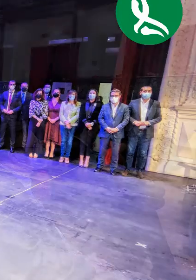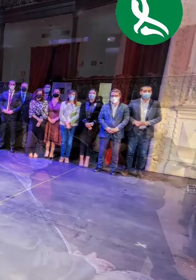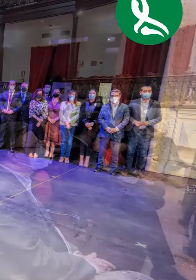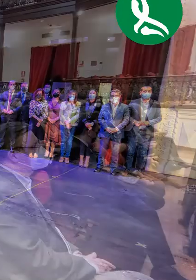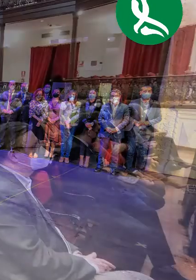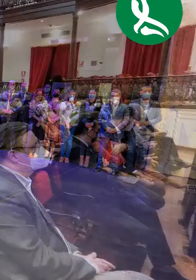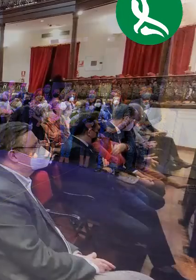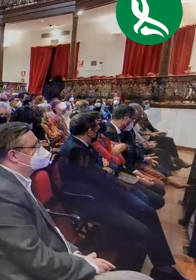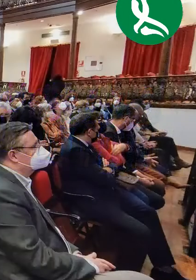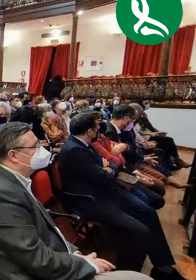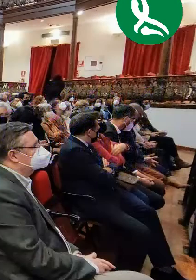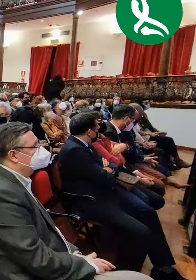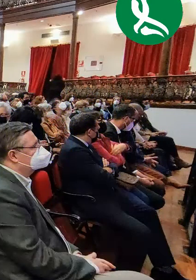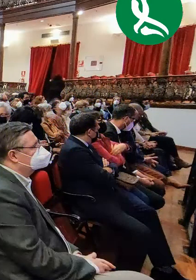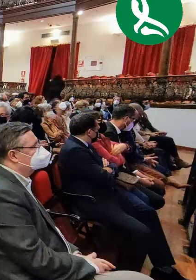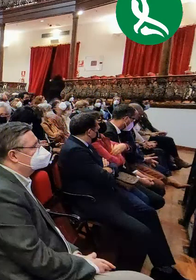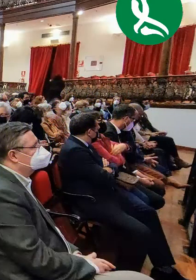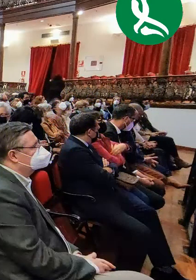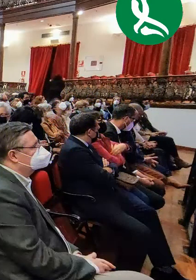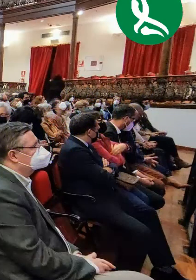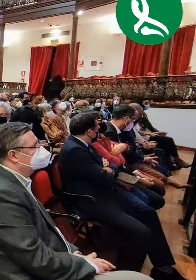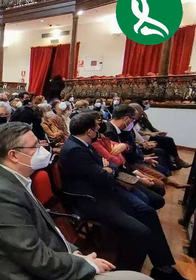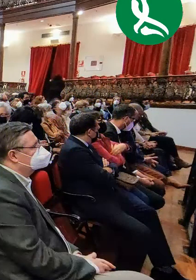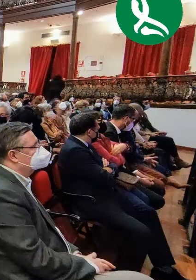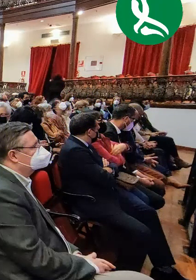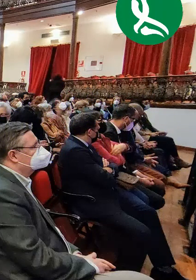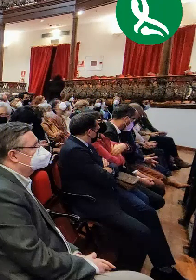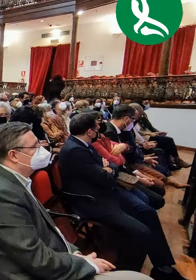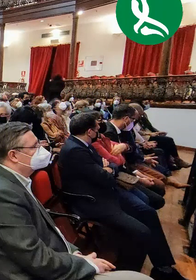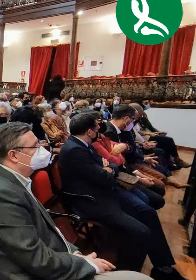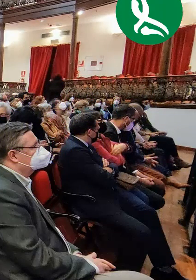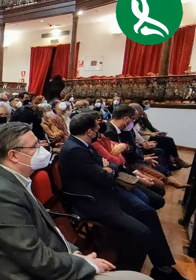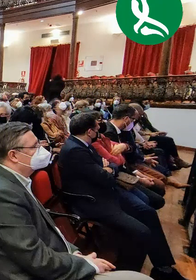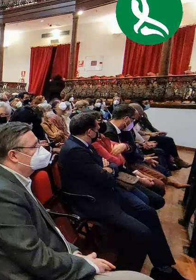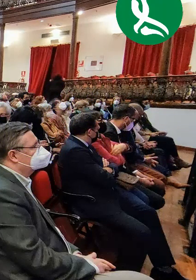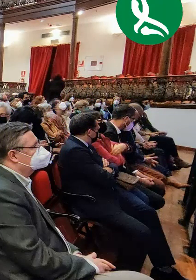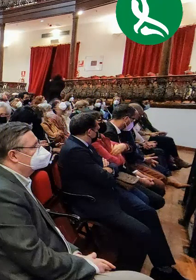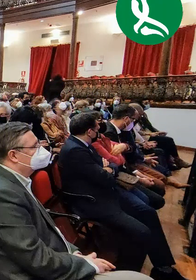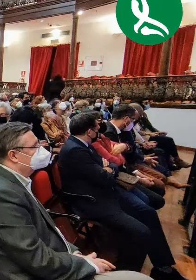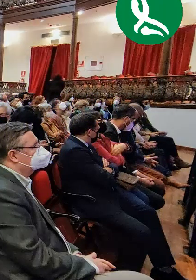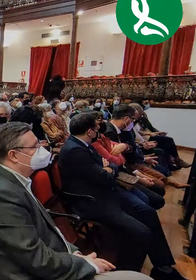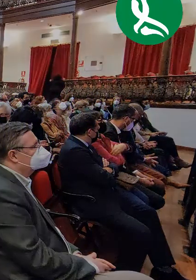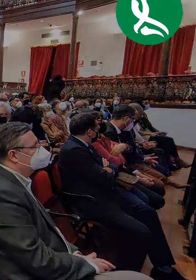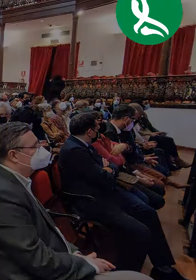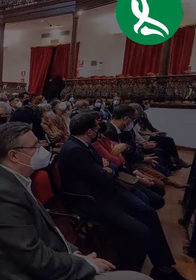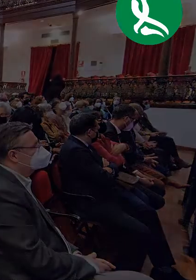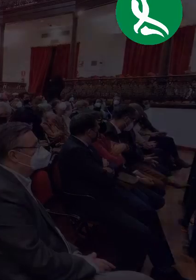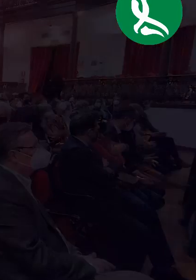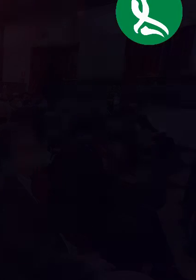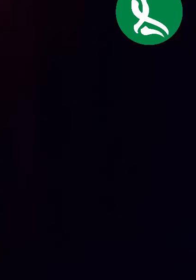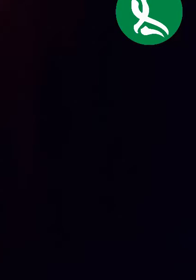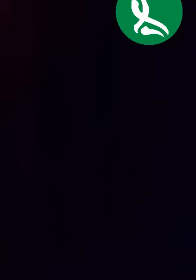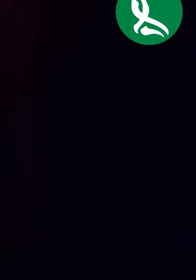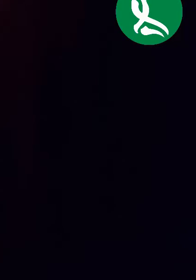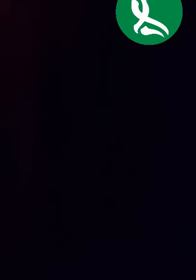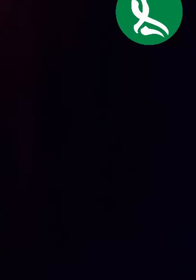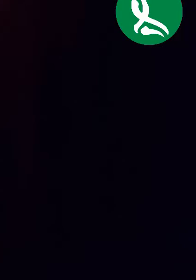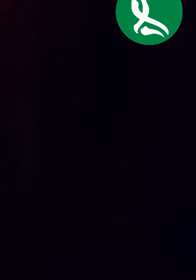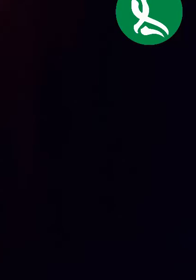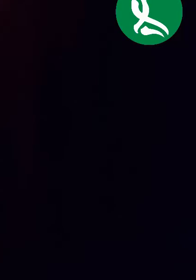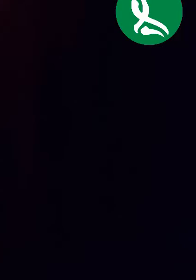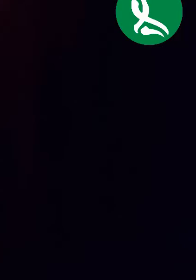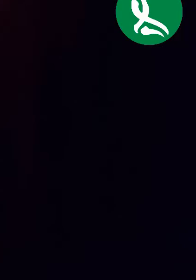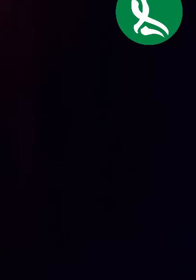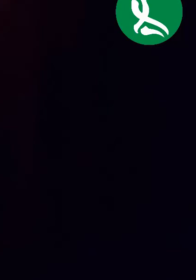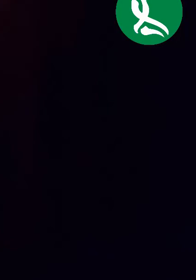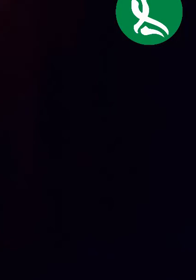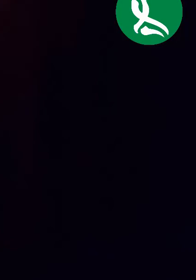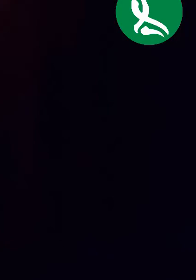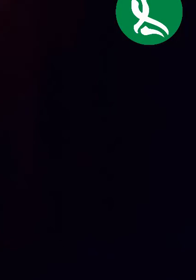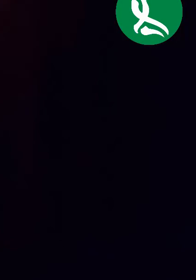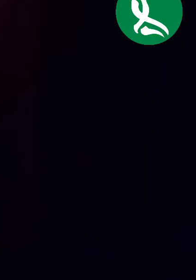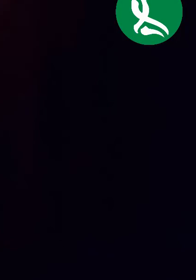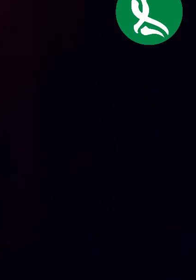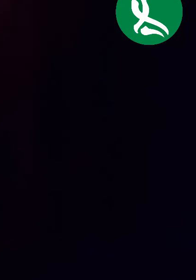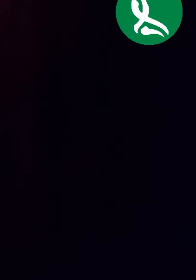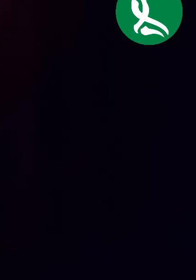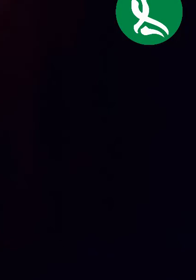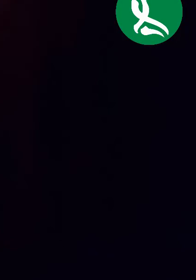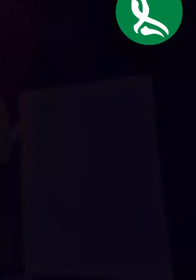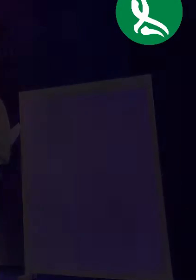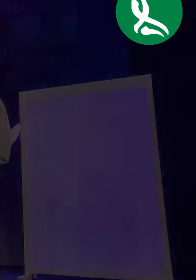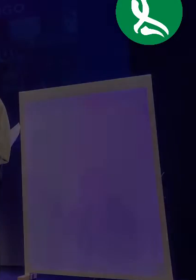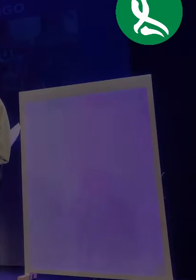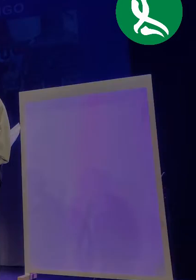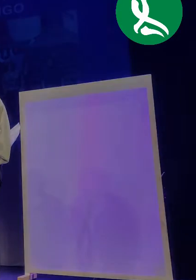ciudad y terremotellas del divino, para cofradías, celebraciones de cumpleaños, aniversarios, encuentros, reuniones, almuerzos,